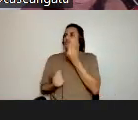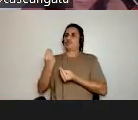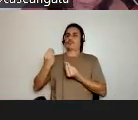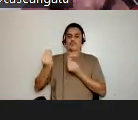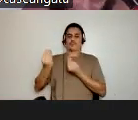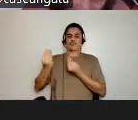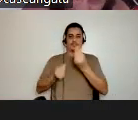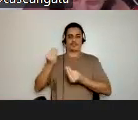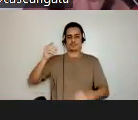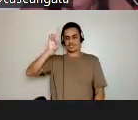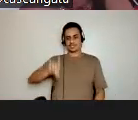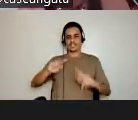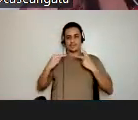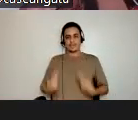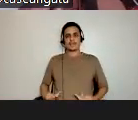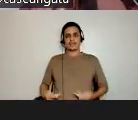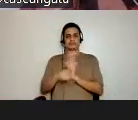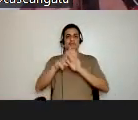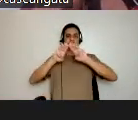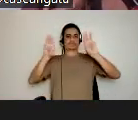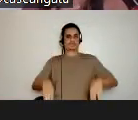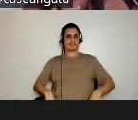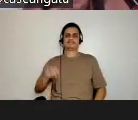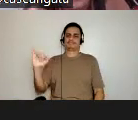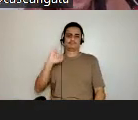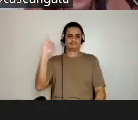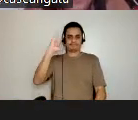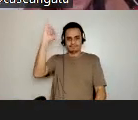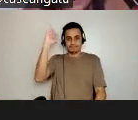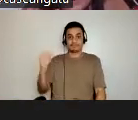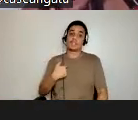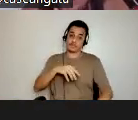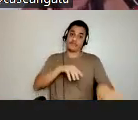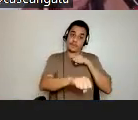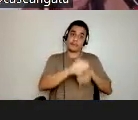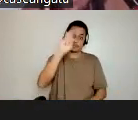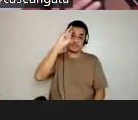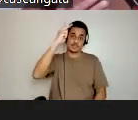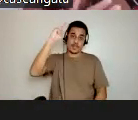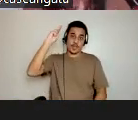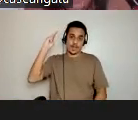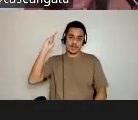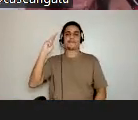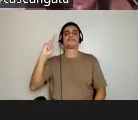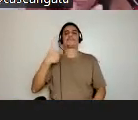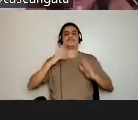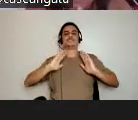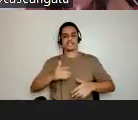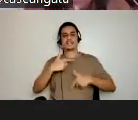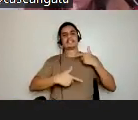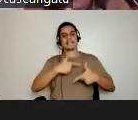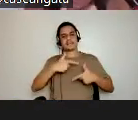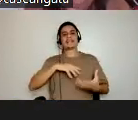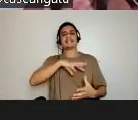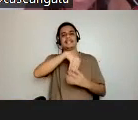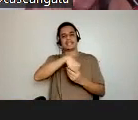superimportante. Eu já vou dizer uma coisa que interessa. Sou historiador, eu trabalhei na organização do Núcleo de